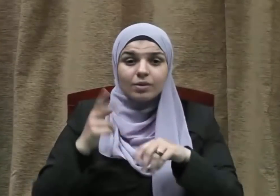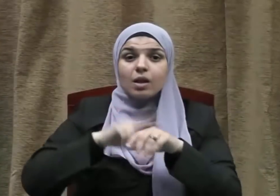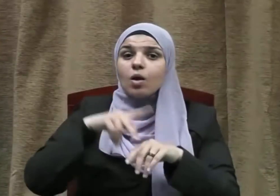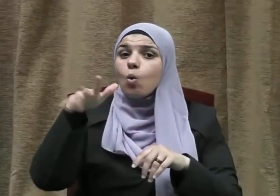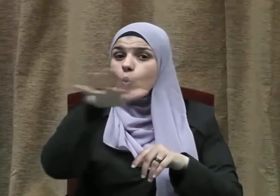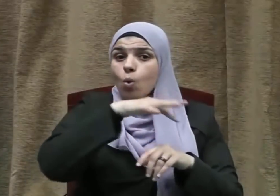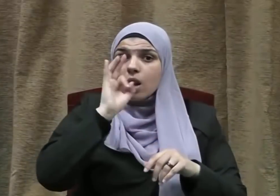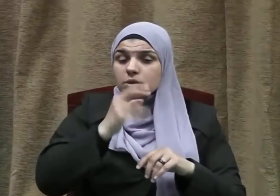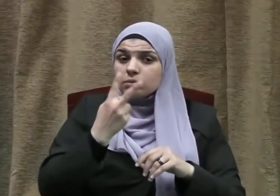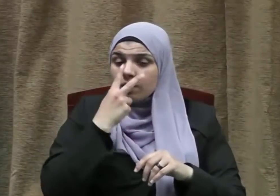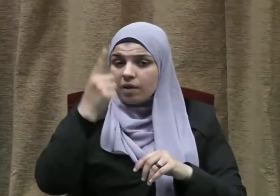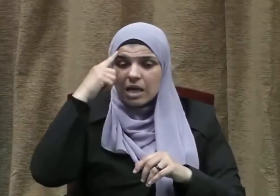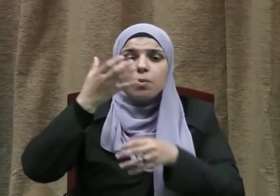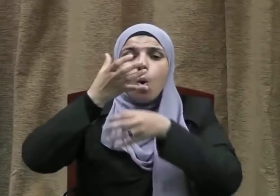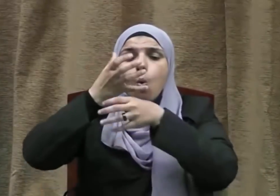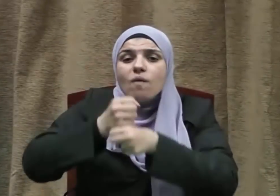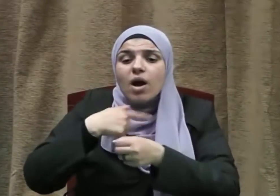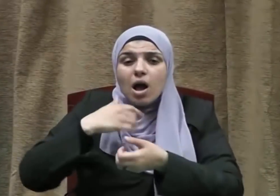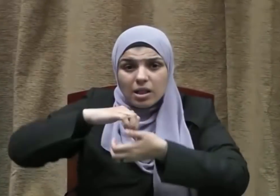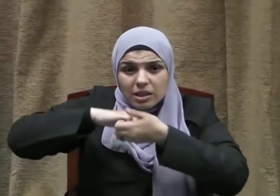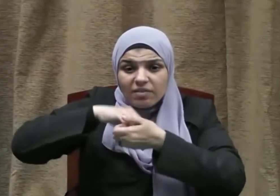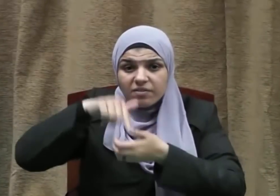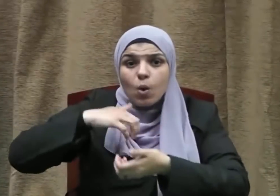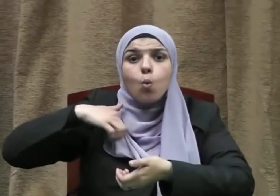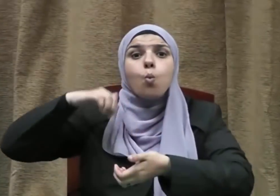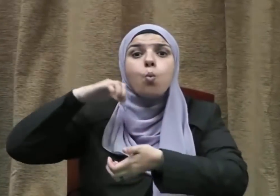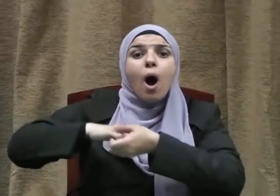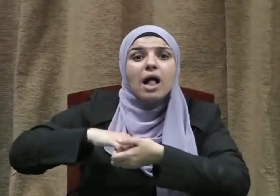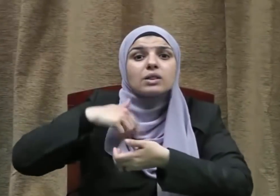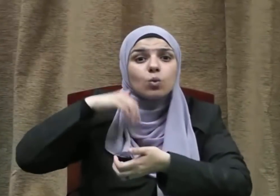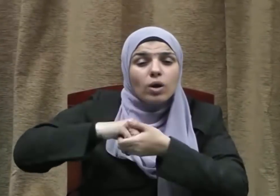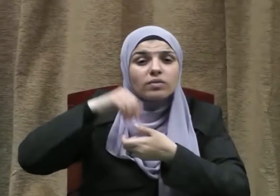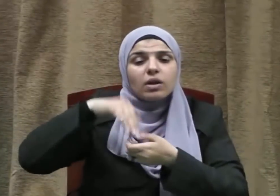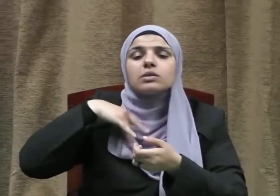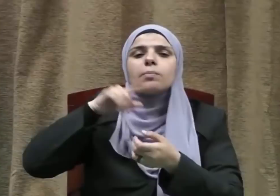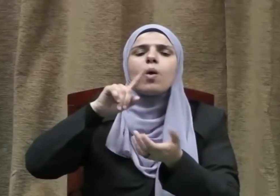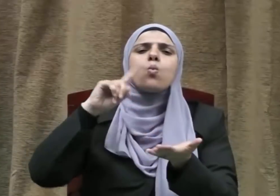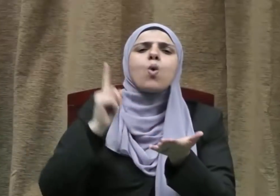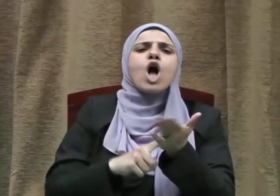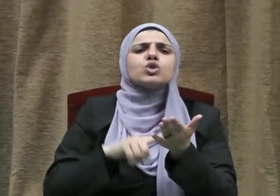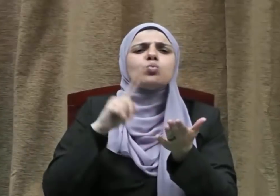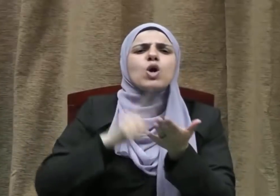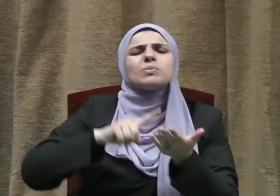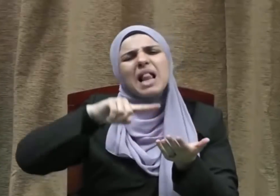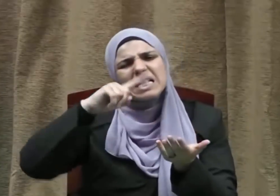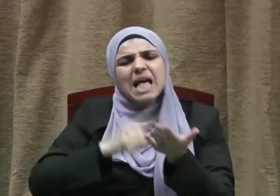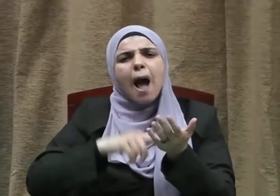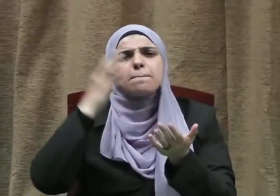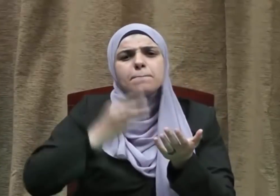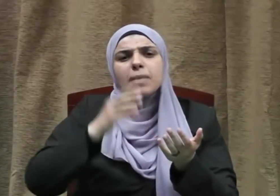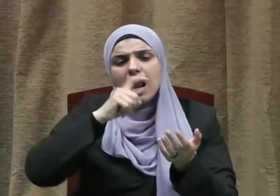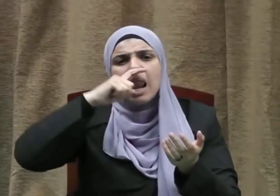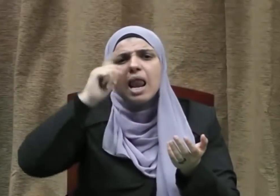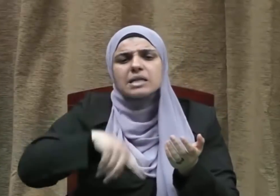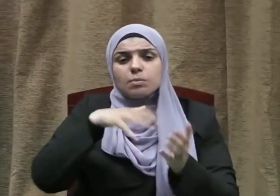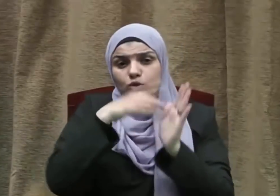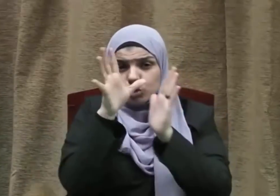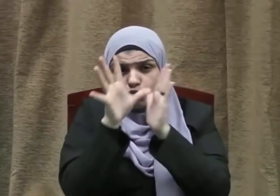ومما لا شك فيه أن الوفاء بهذا العهد من أوجب الواجبات وألزمها